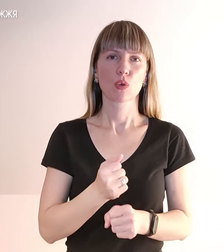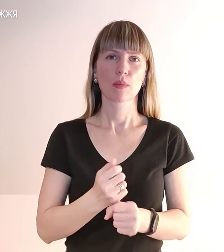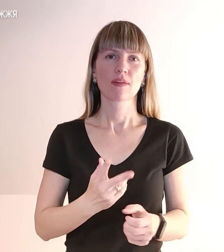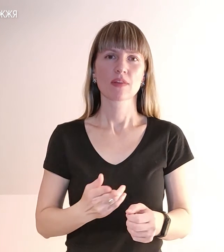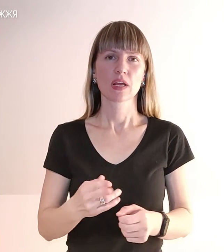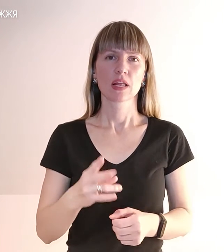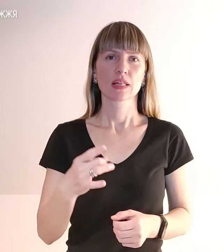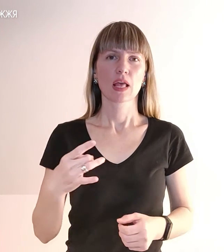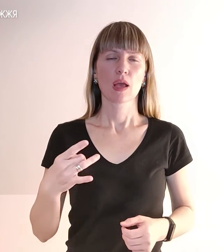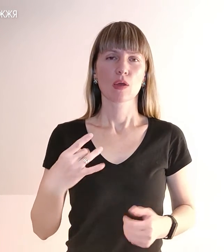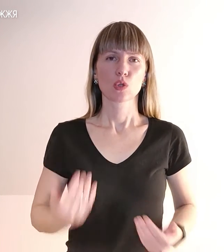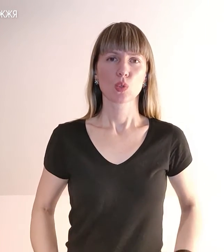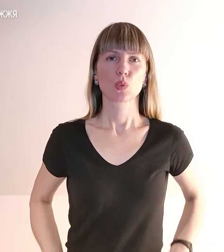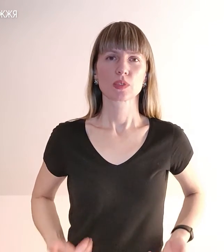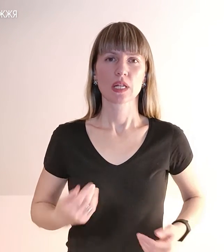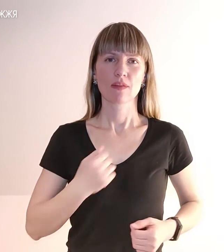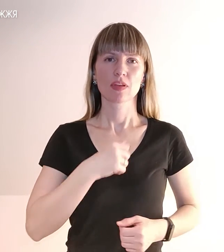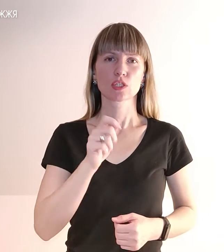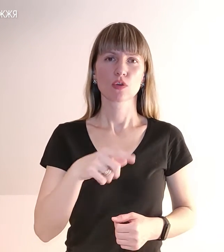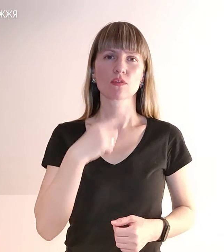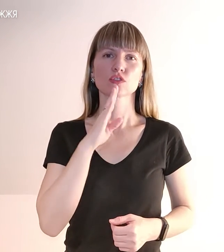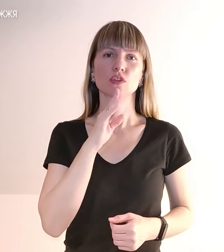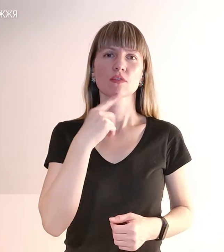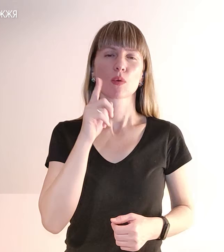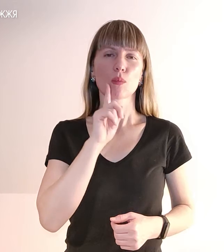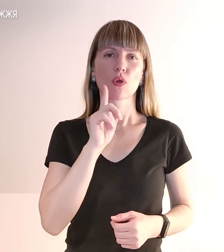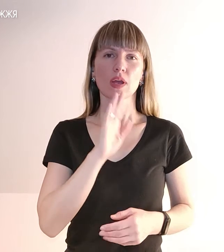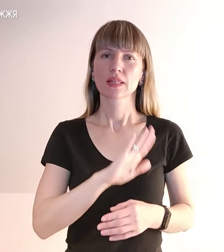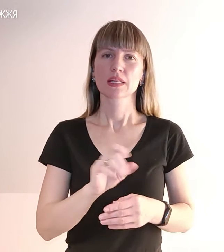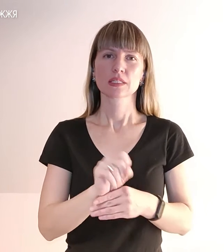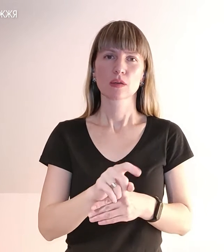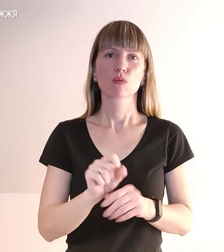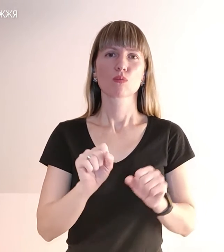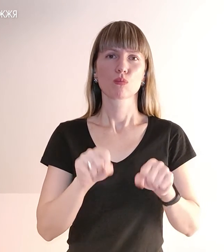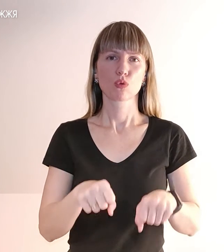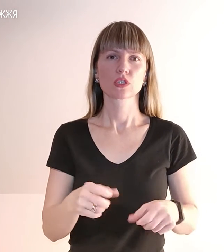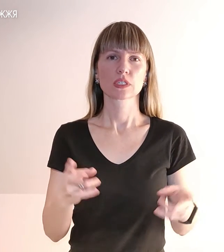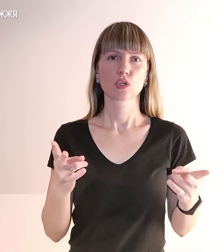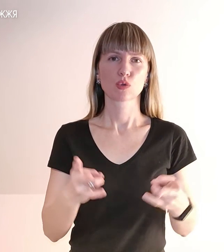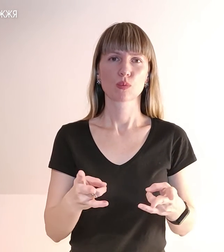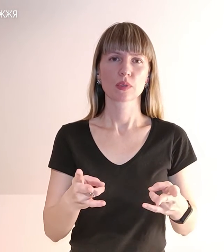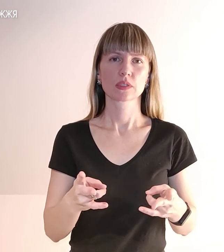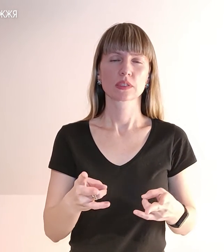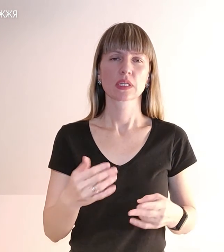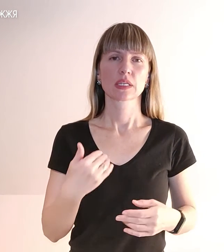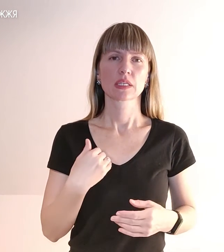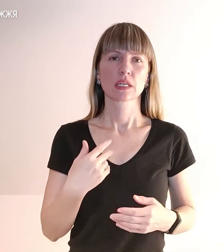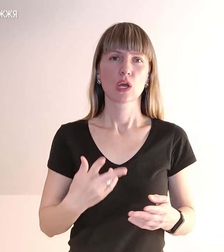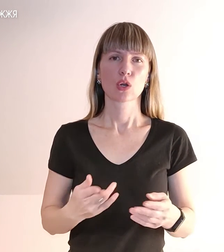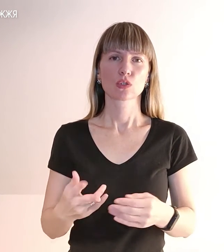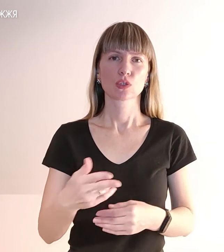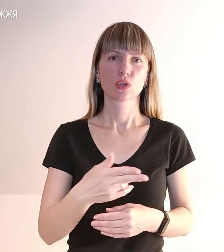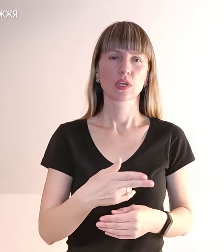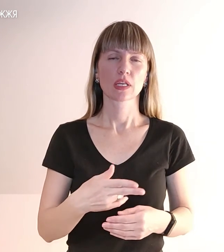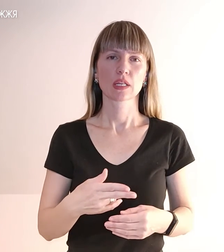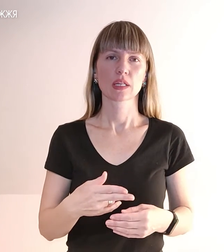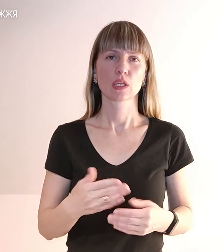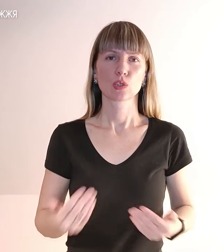на білизну для військових. Жінка зазначає, поки не замовляють, але може снадобитися. Я розкроїла там тероси, думаю,